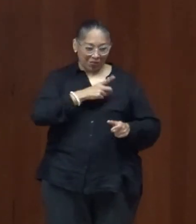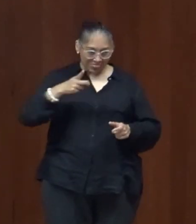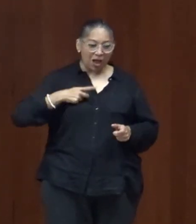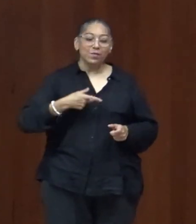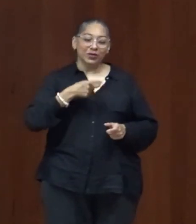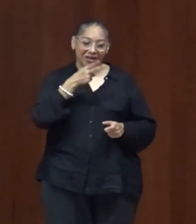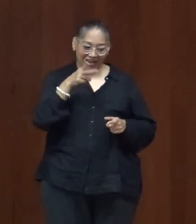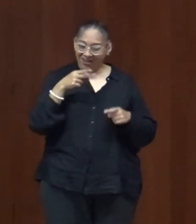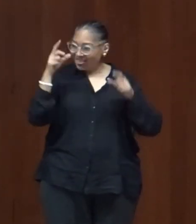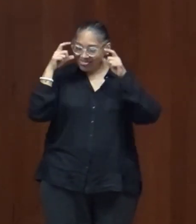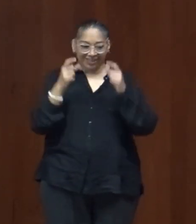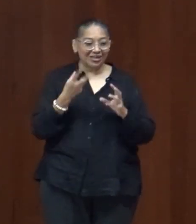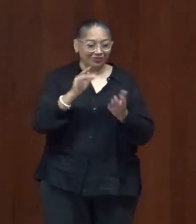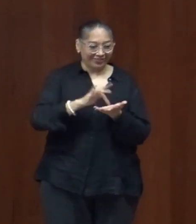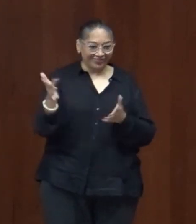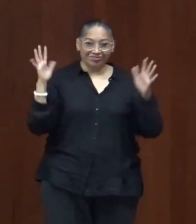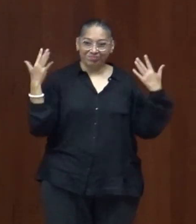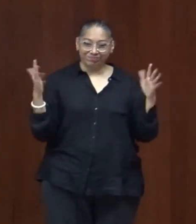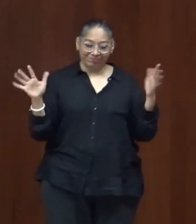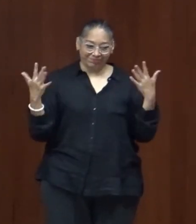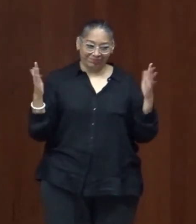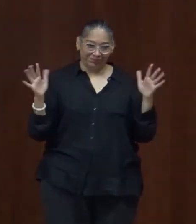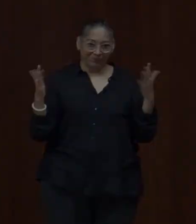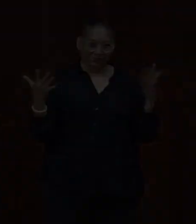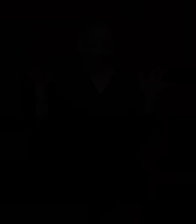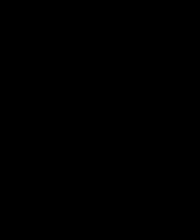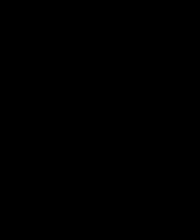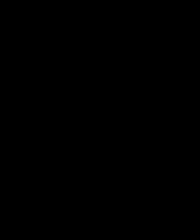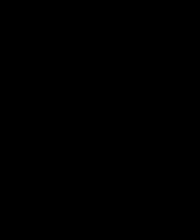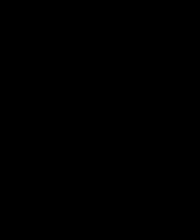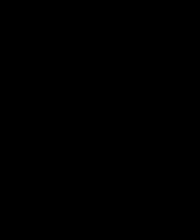muchísimas gracias aplausos aplausos aplausos aplausos aplausos